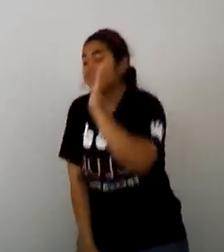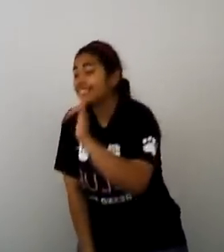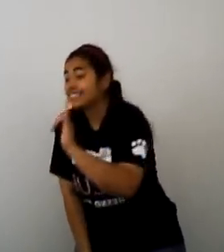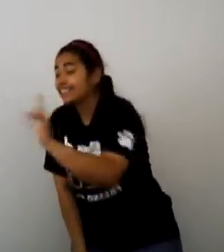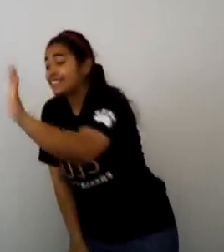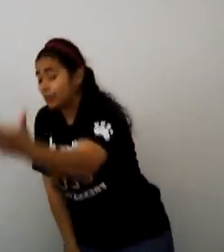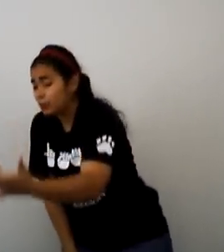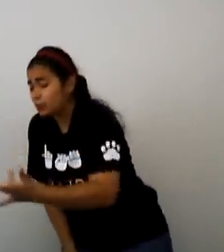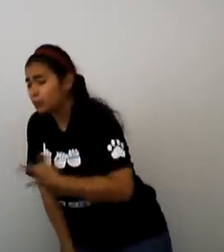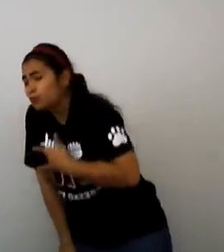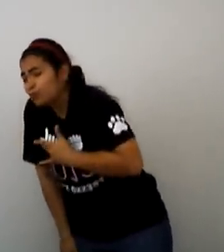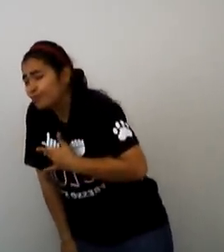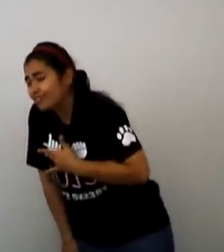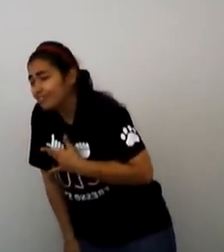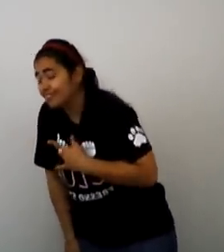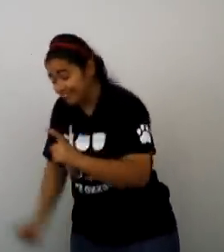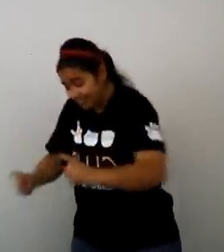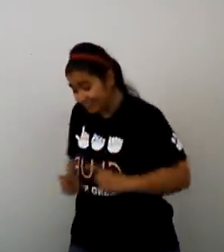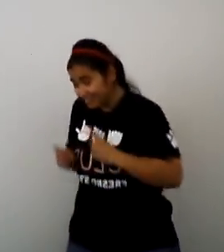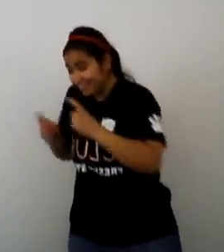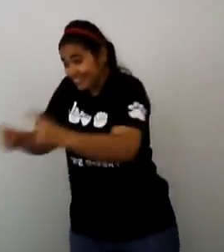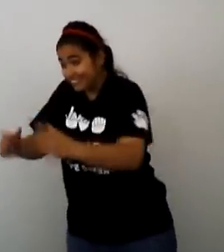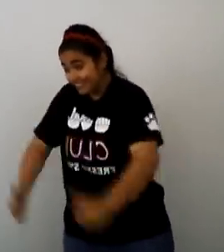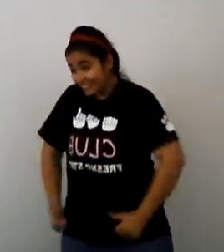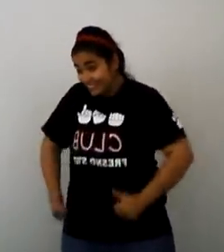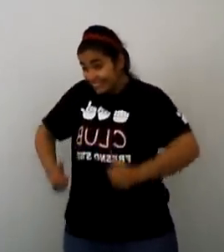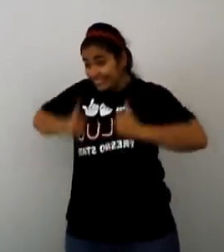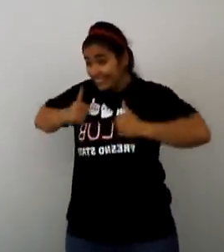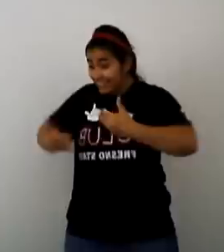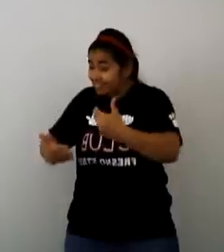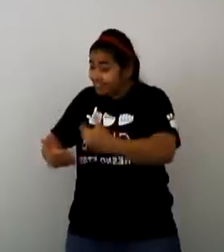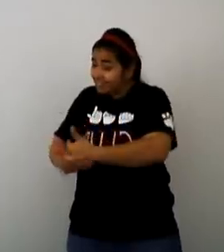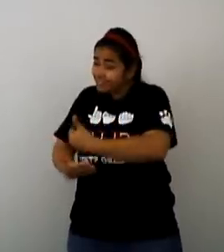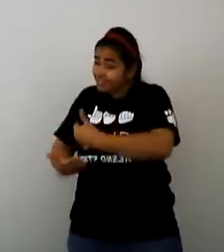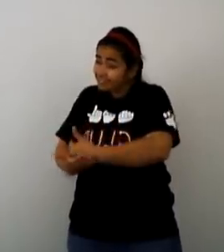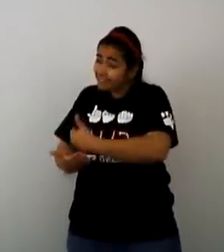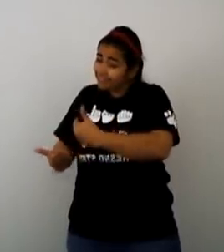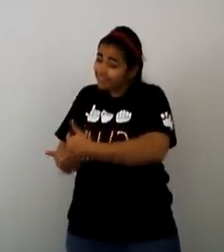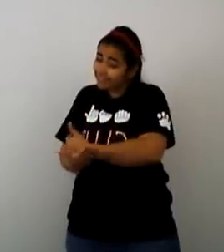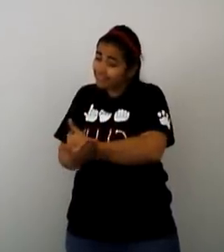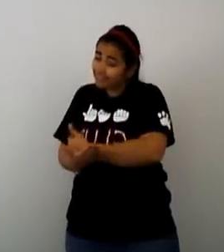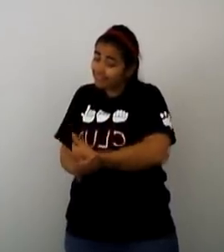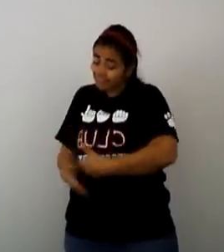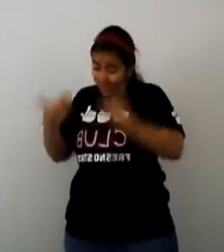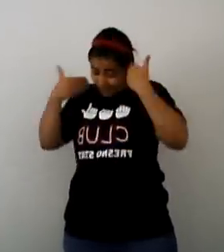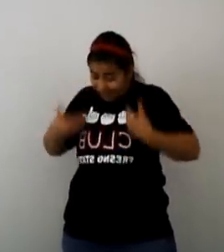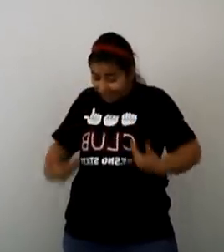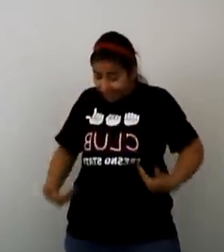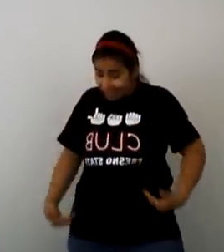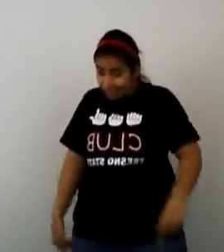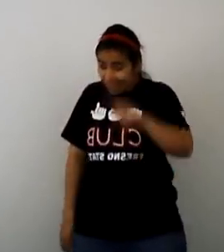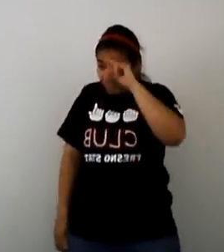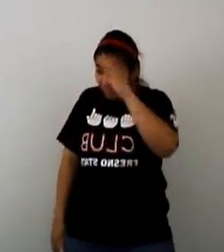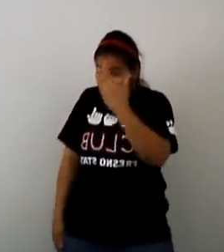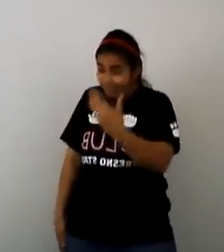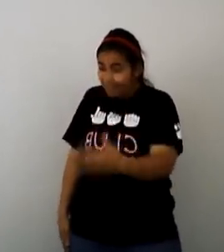Regalarte un nuevo día Estoy aquí Para darte una